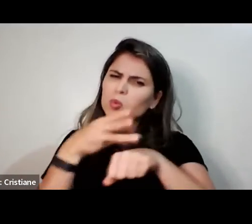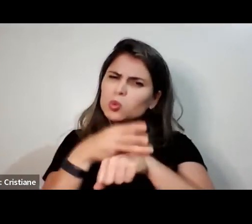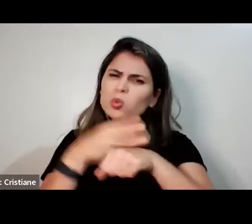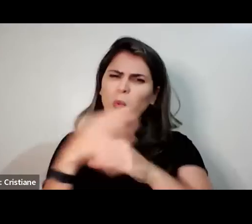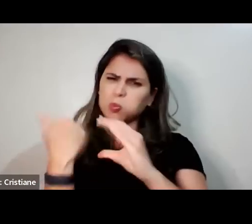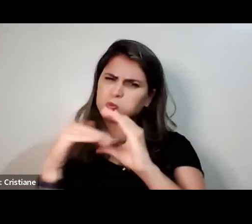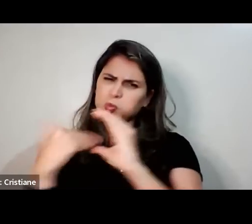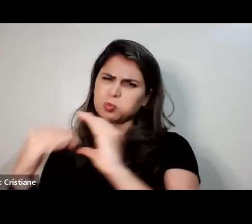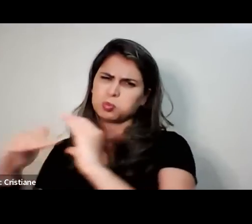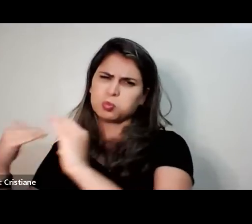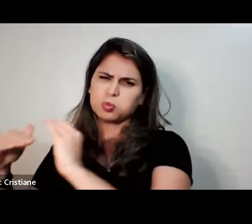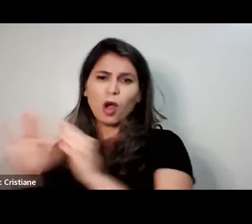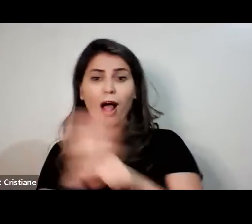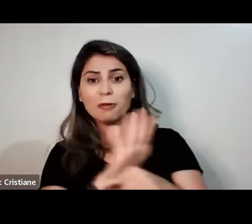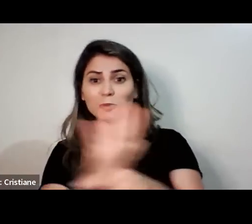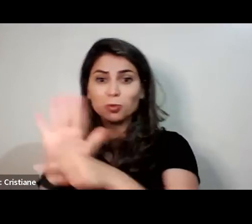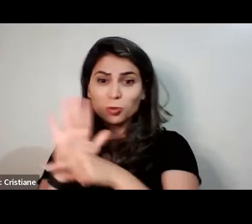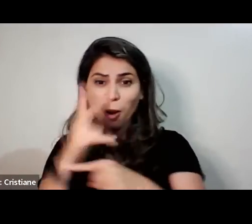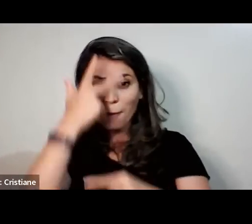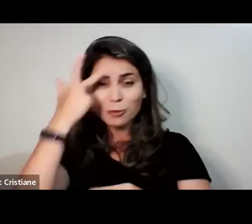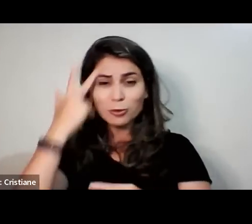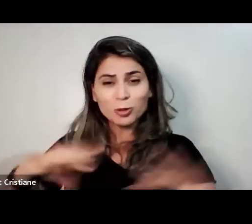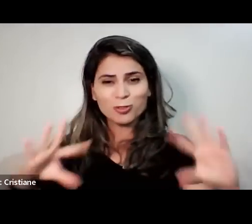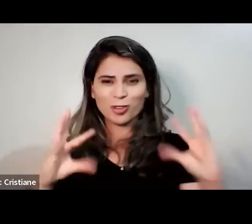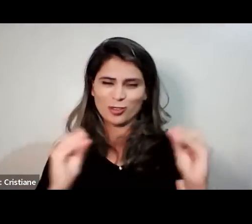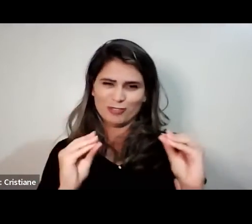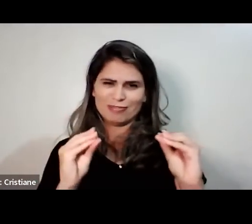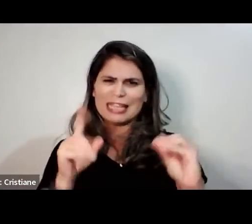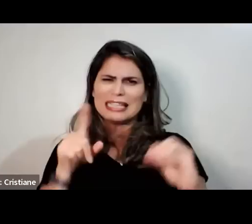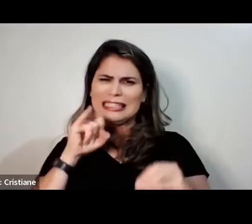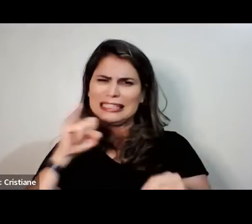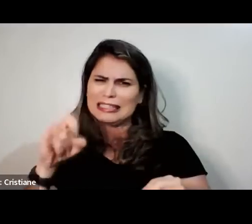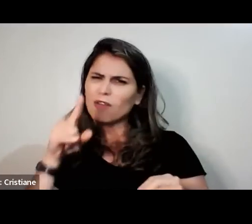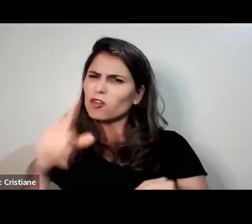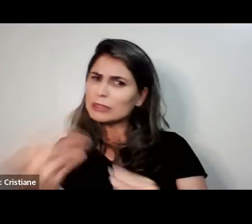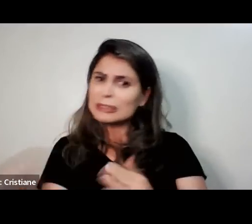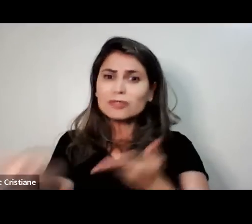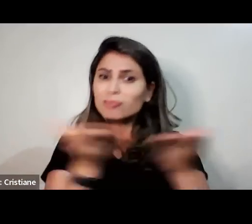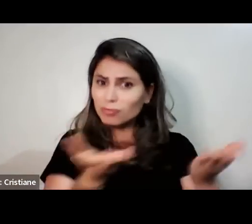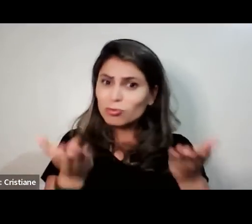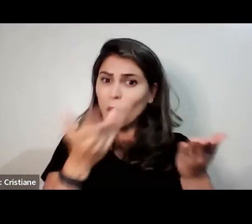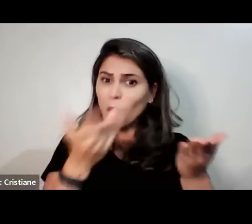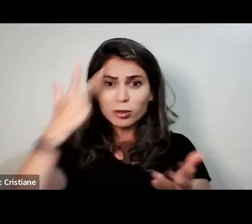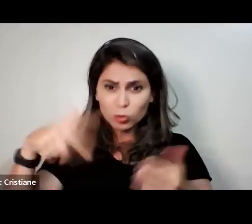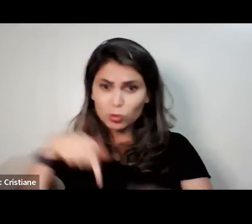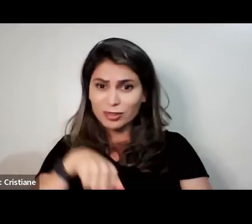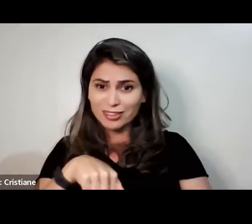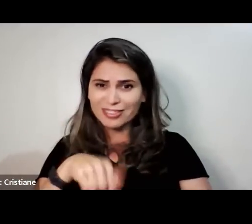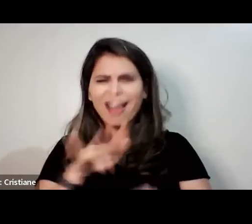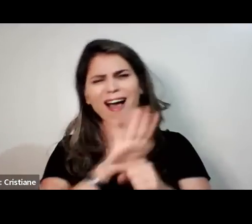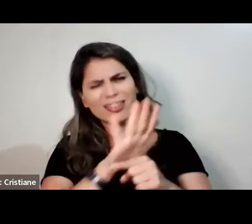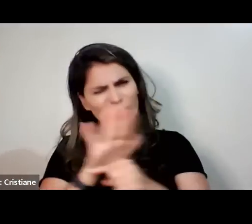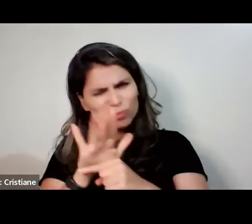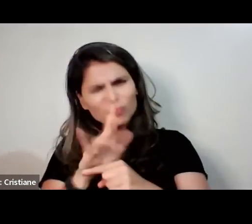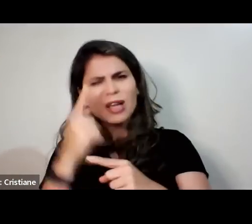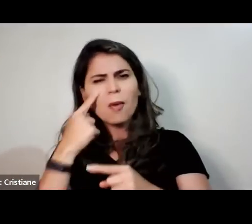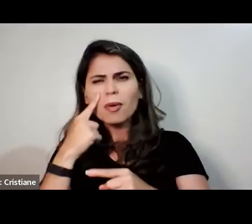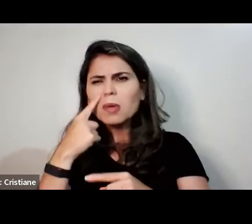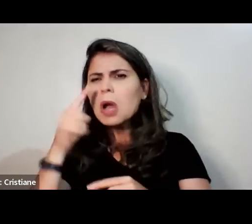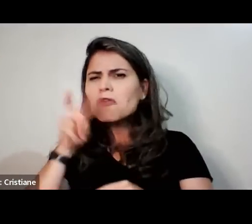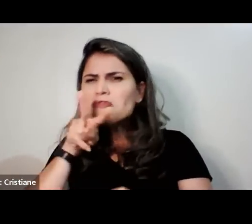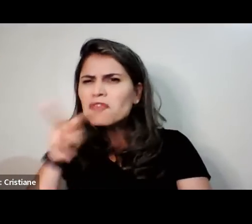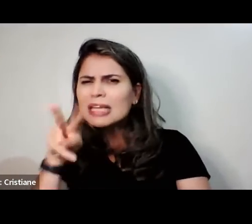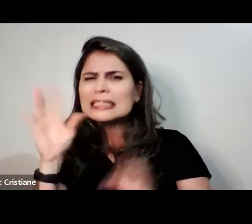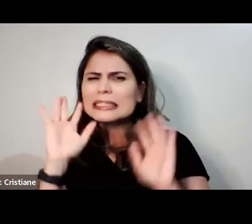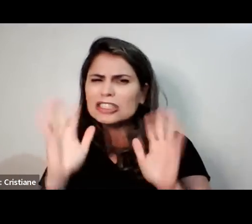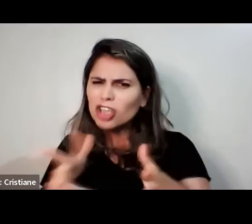outras pessoas. Certifique se o seu convidado já está na sala, né? Tem o pessoal do YouTube também, né? Que legal. O pessoal também já